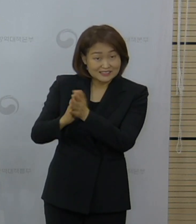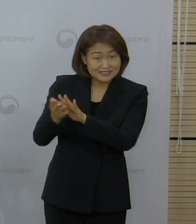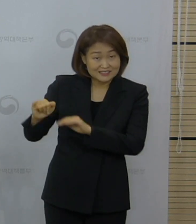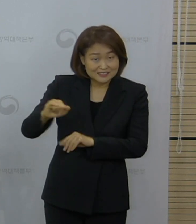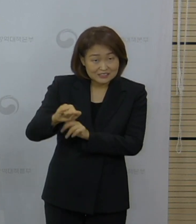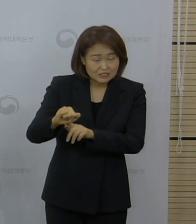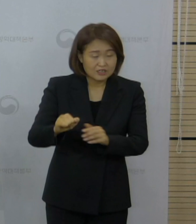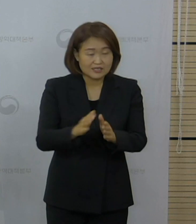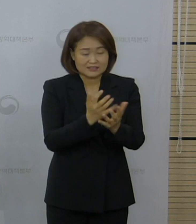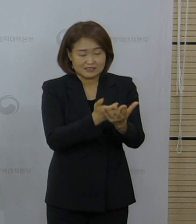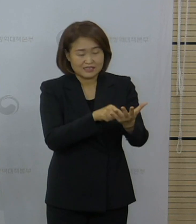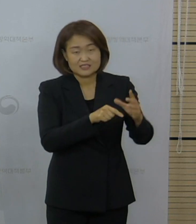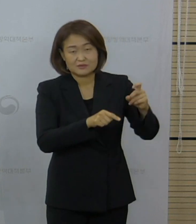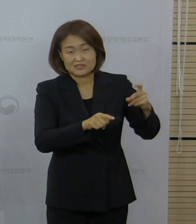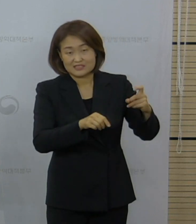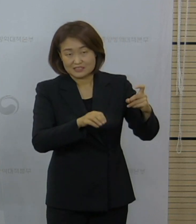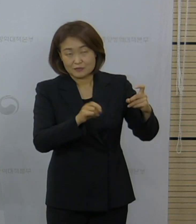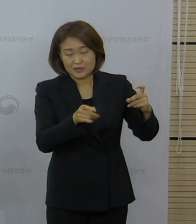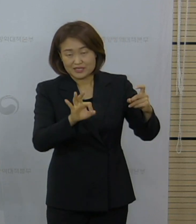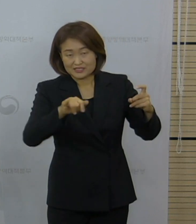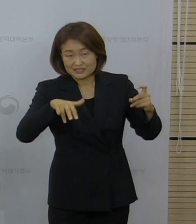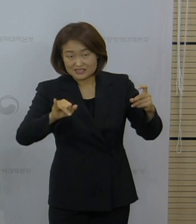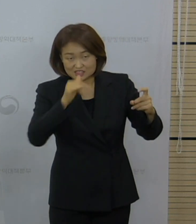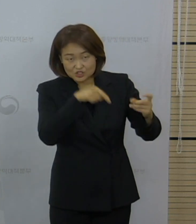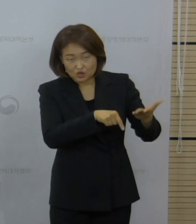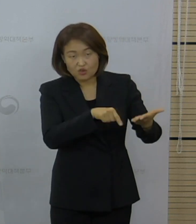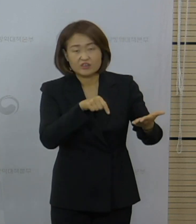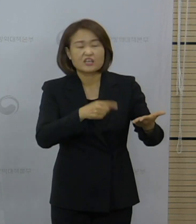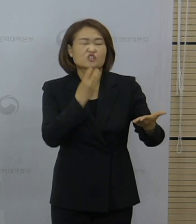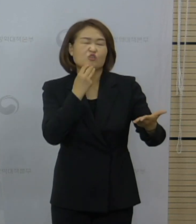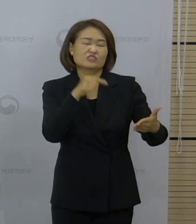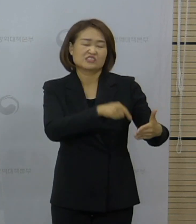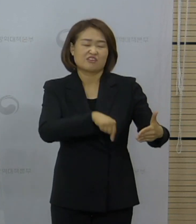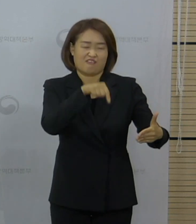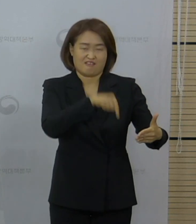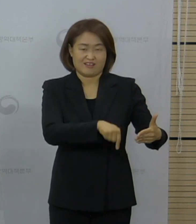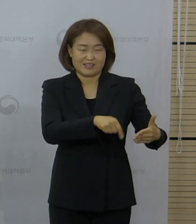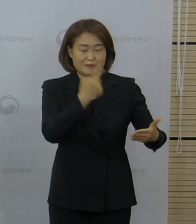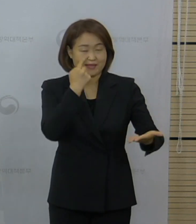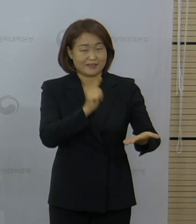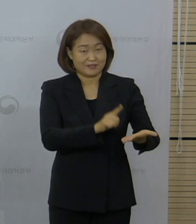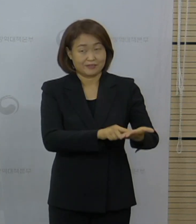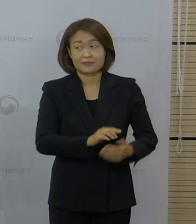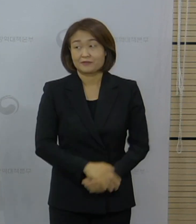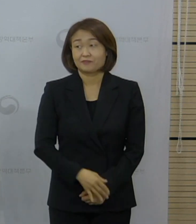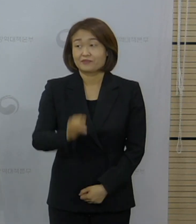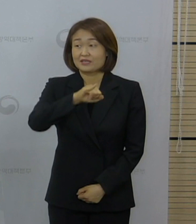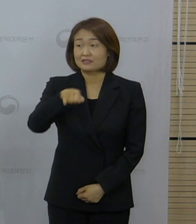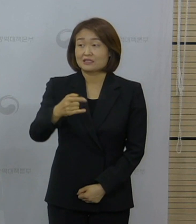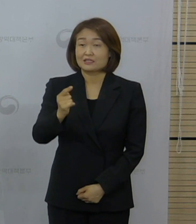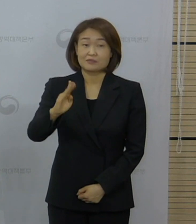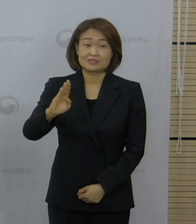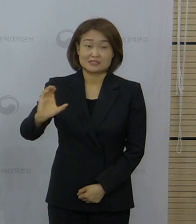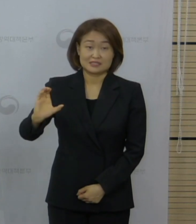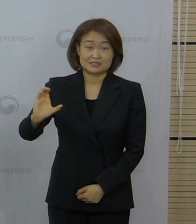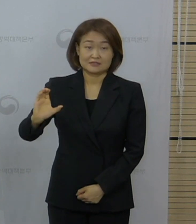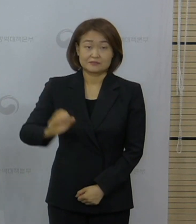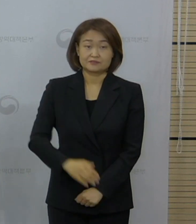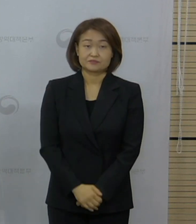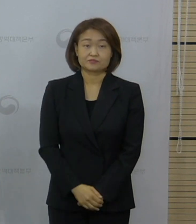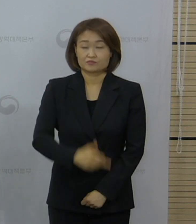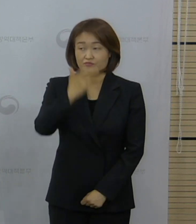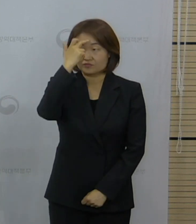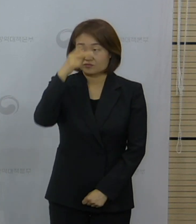있는 것처럼 강소구에 있는 유행한 건이 있었다는 것을 말씀드립니다. 네 다음은 jtbc 최승훈 기자님 질문 주셨습니다.